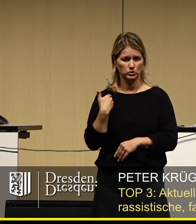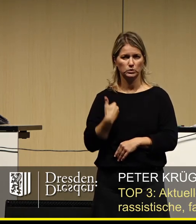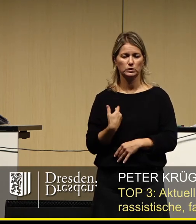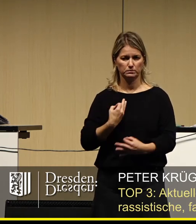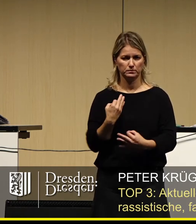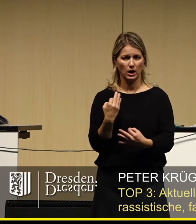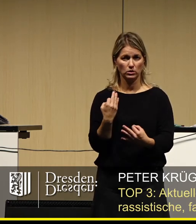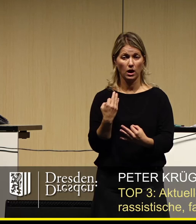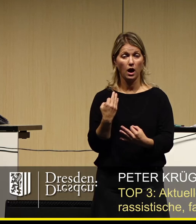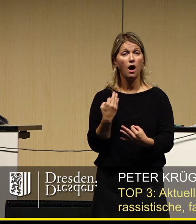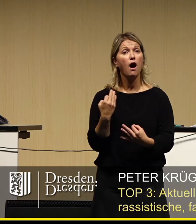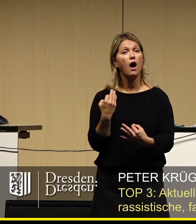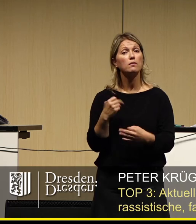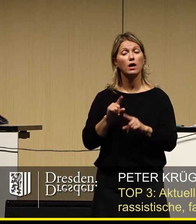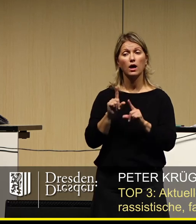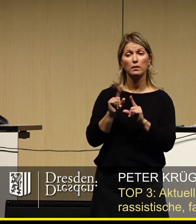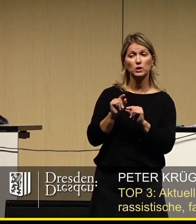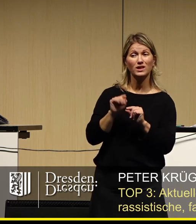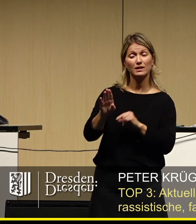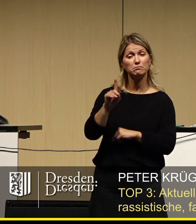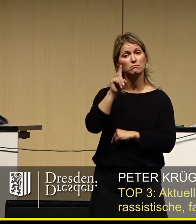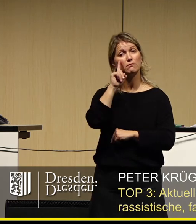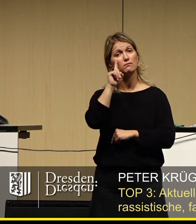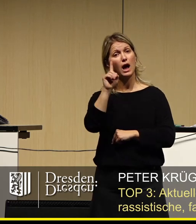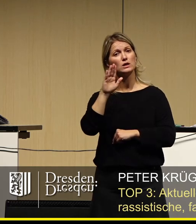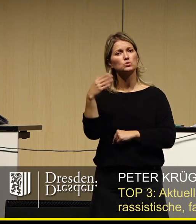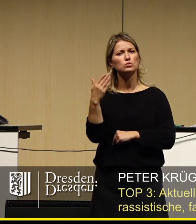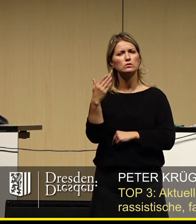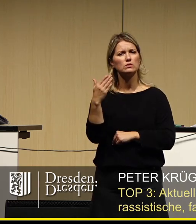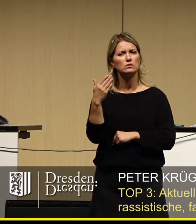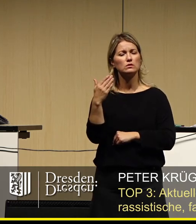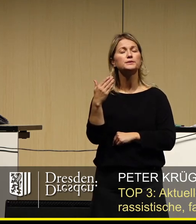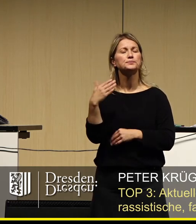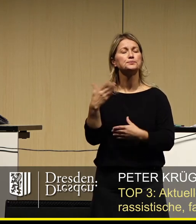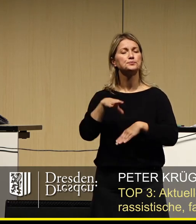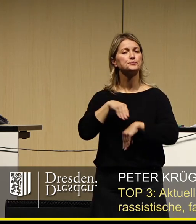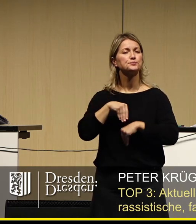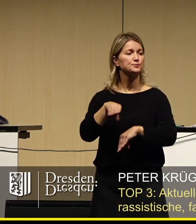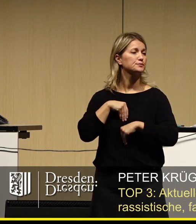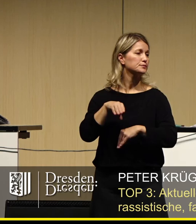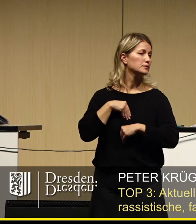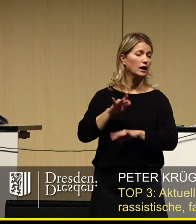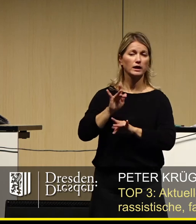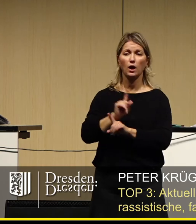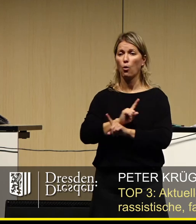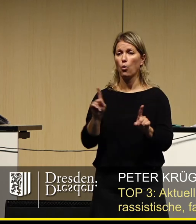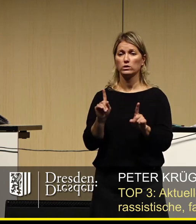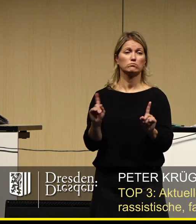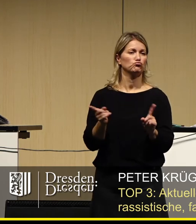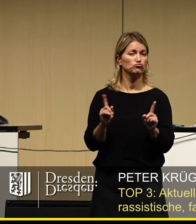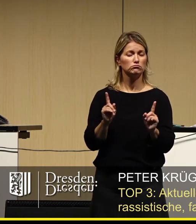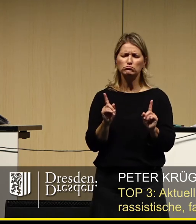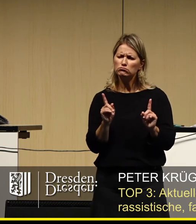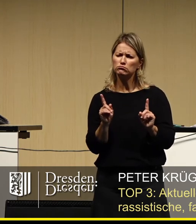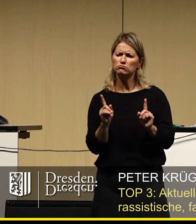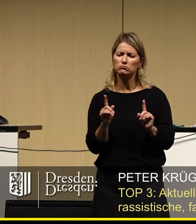Es bedeutet nicht, dass man jede Meinungsäußerung unhinterfragt und ohne Kritik hinnehmen muss. Es bedeutet aber auch